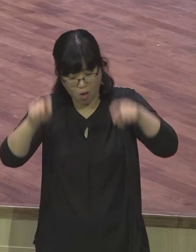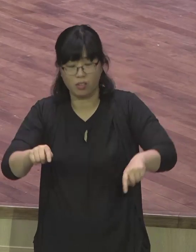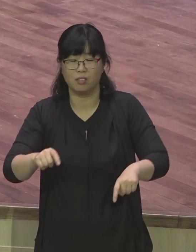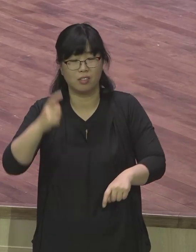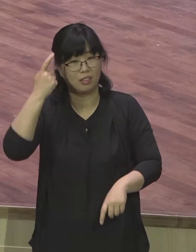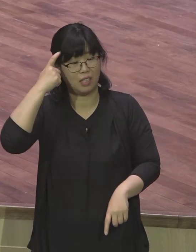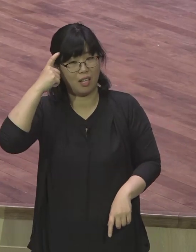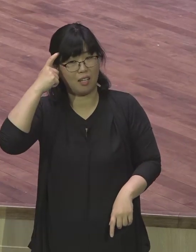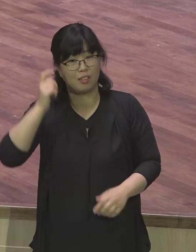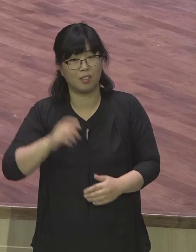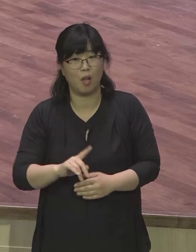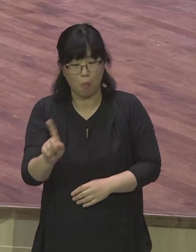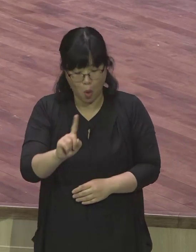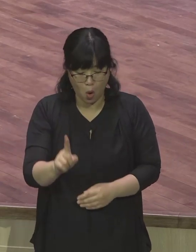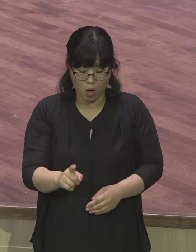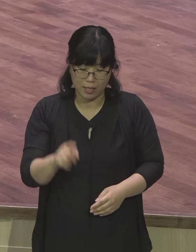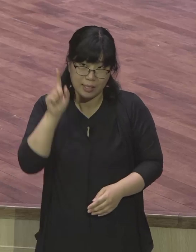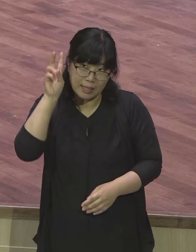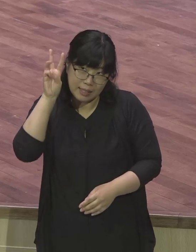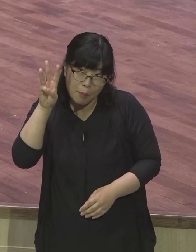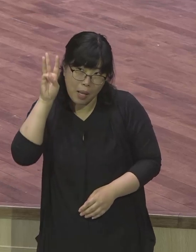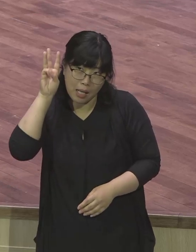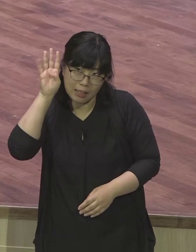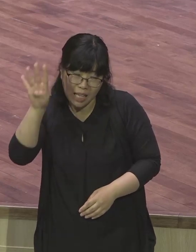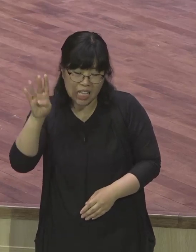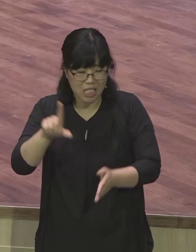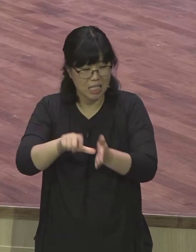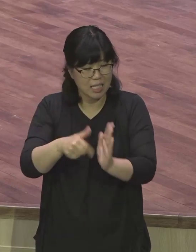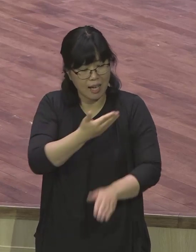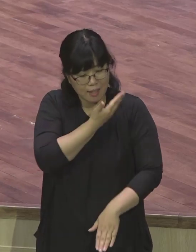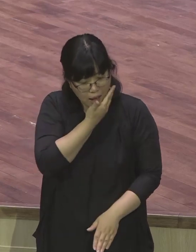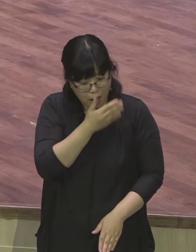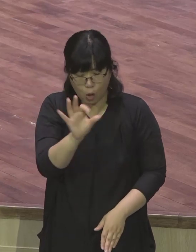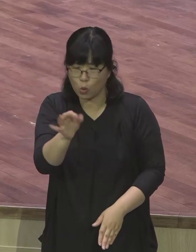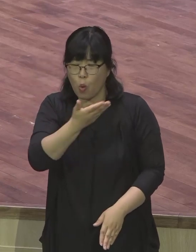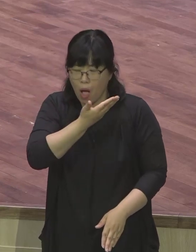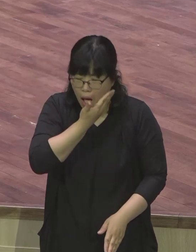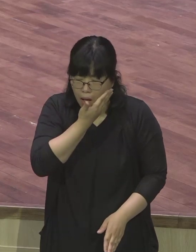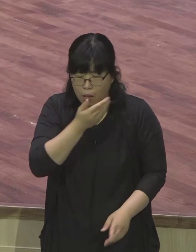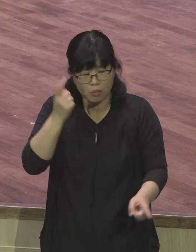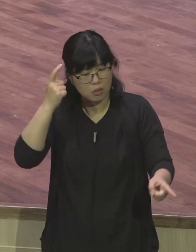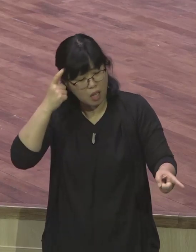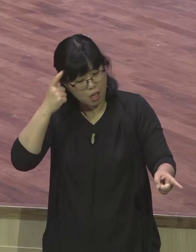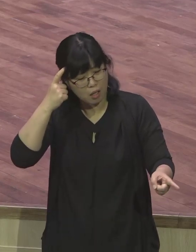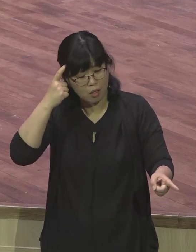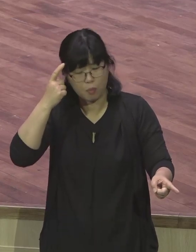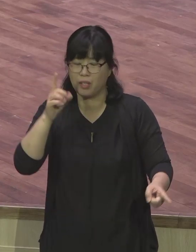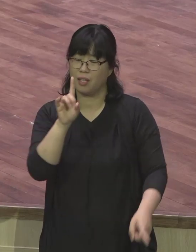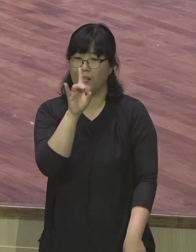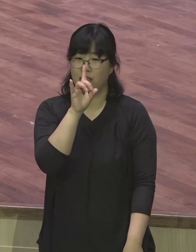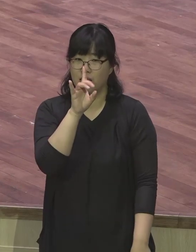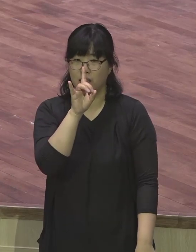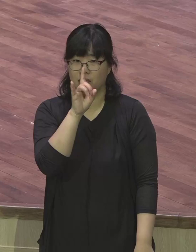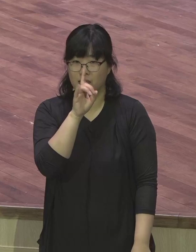세계 랩런트 대회 때 하나님의 은혜 속으로 들어갈 수 있다면 그리고 복음이